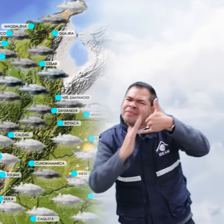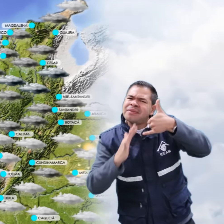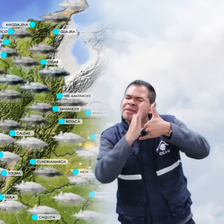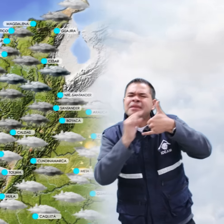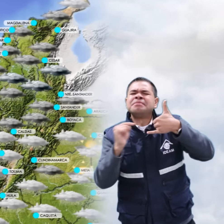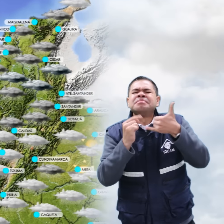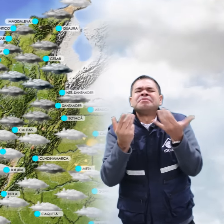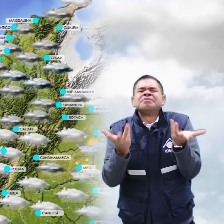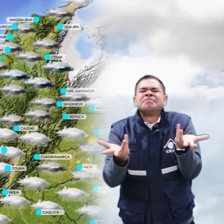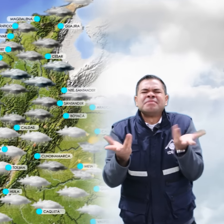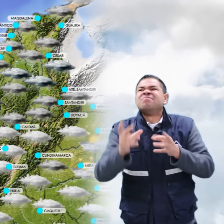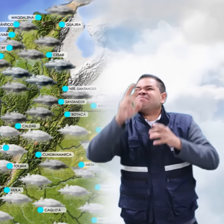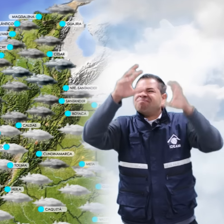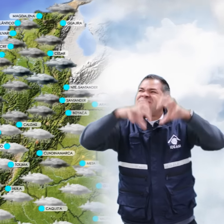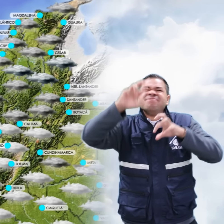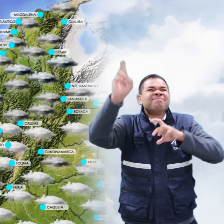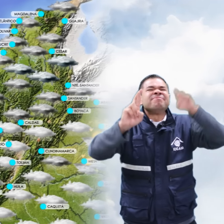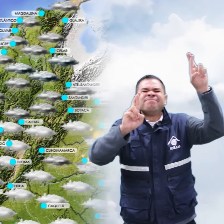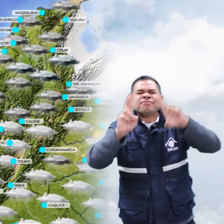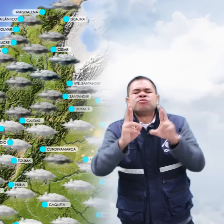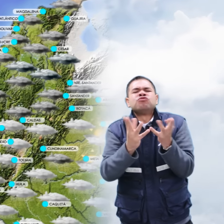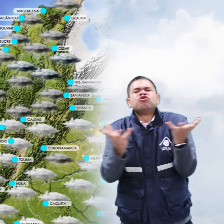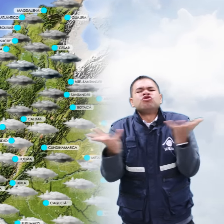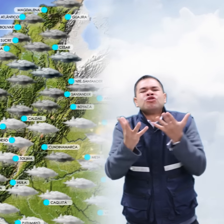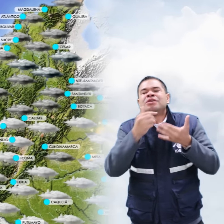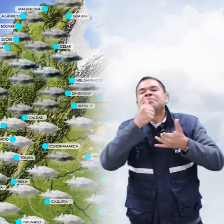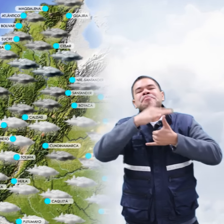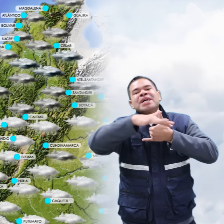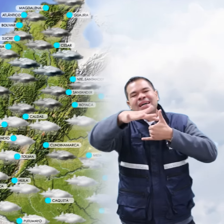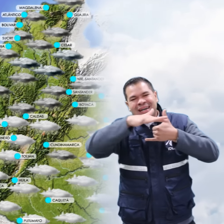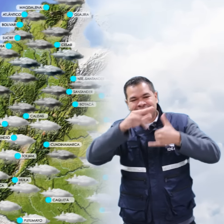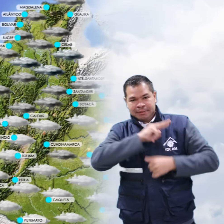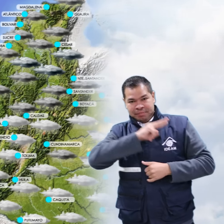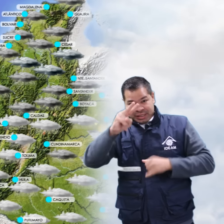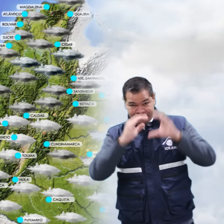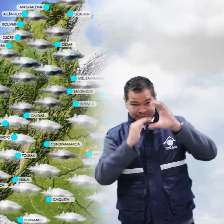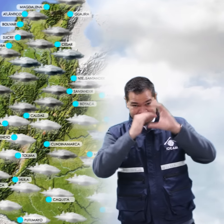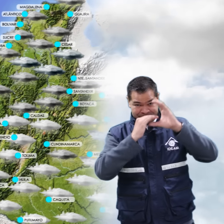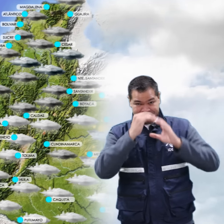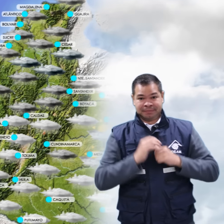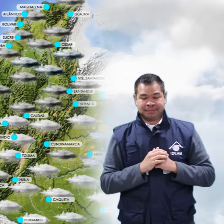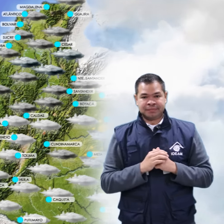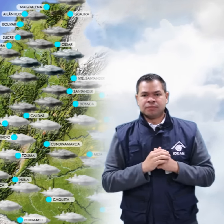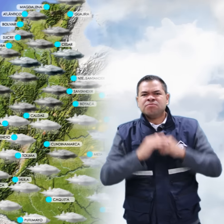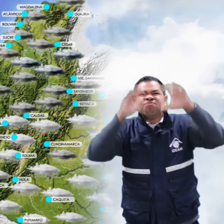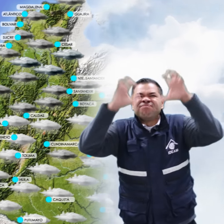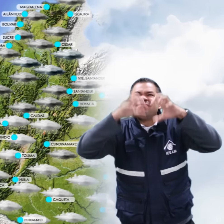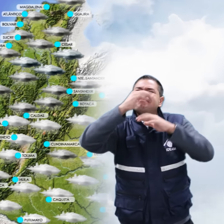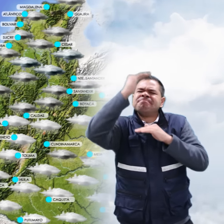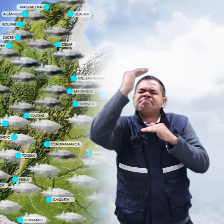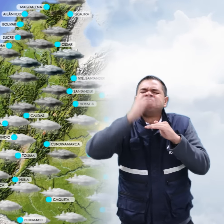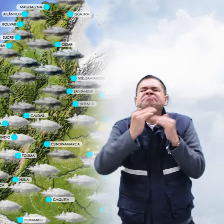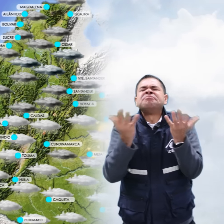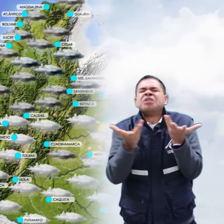se prevén lluvias con actividad eléctrica hacia sectores del litoral del Valle de Cauca y Cauca, lluvias de menor intensidad